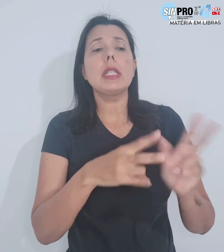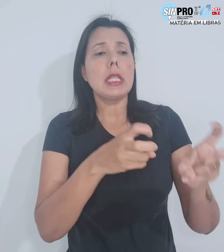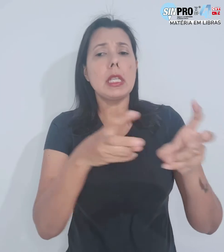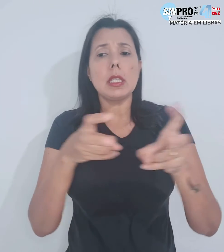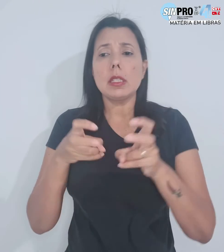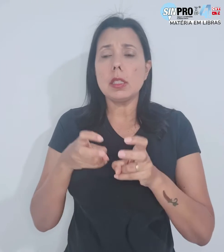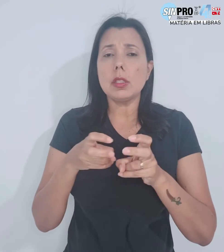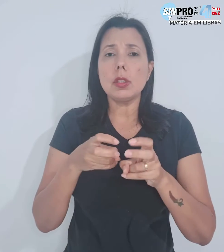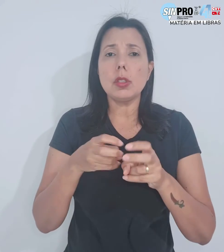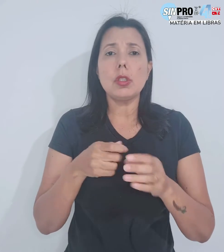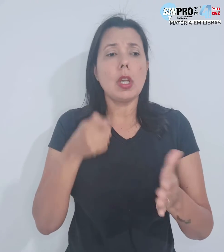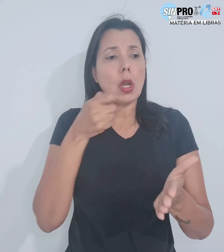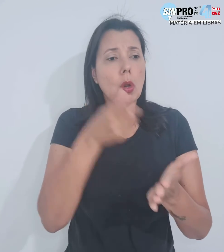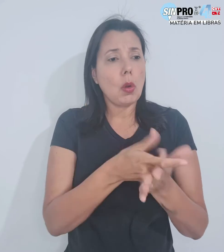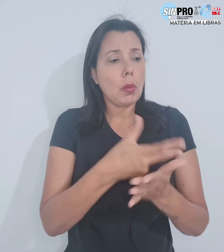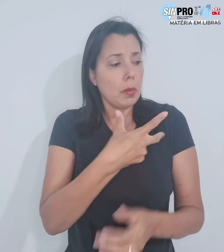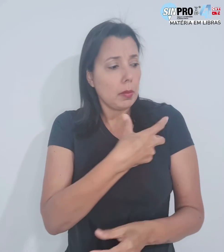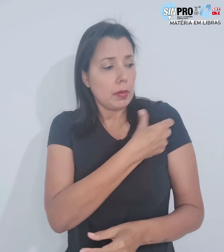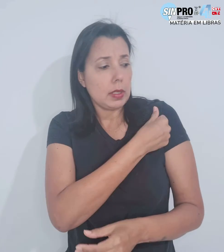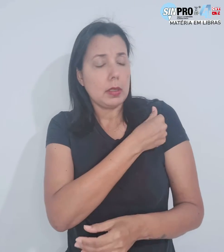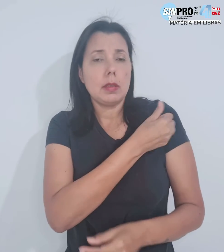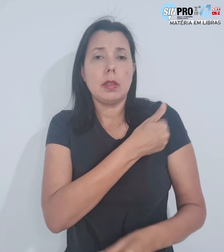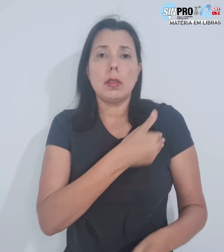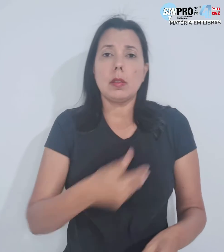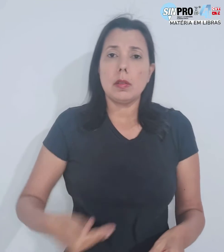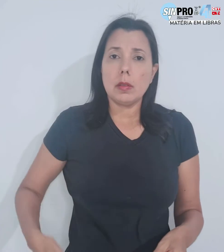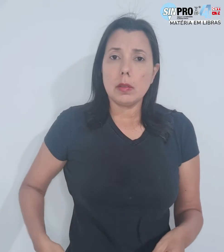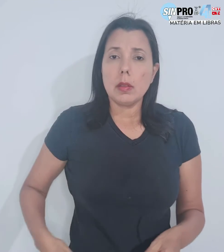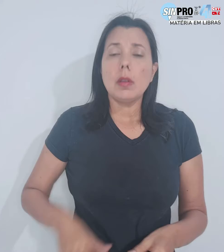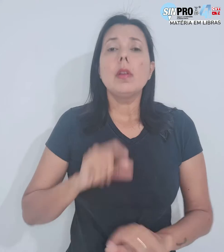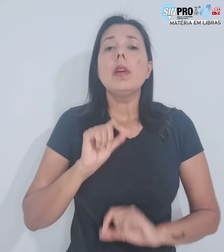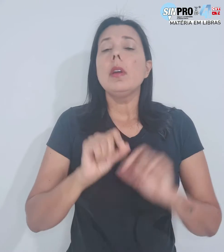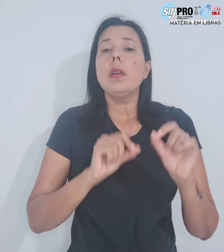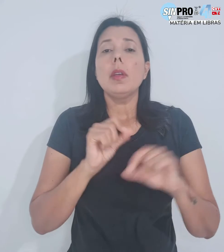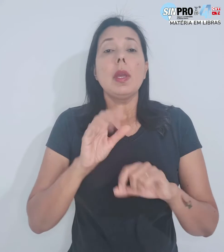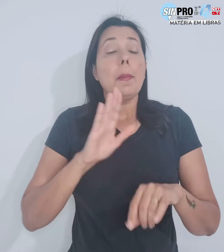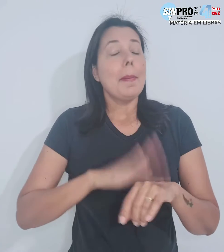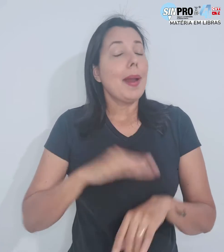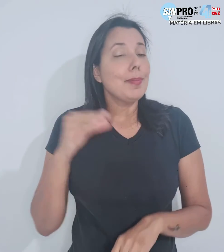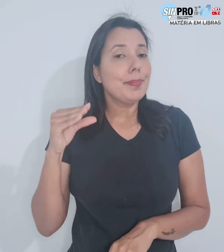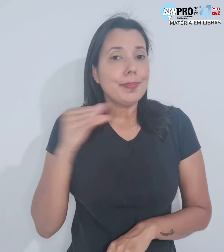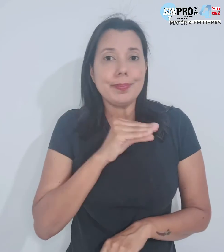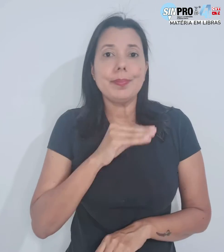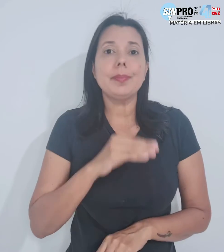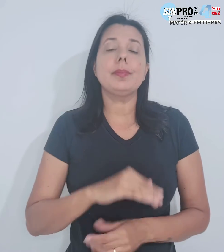que exigem a compra direta da vacina pelo governador são mais que urgentes.